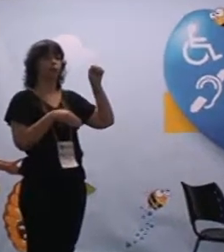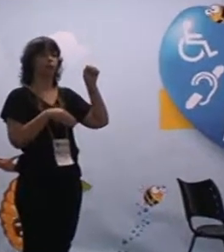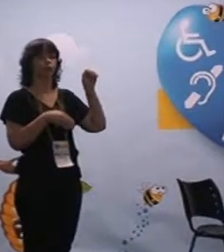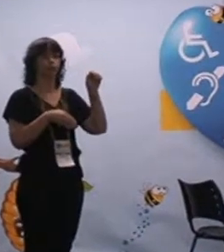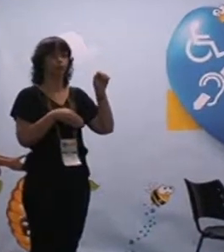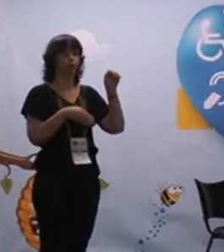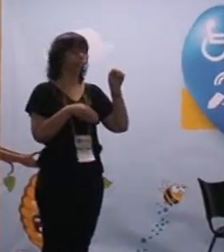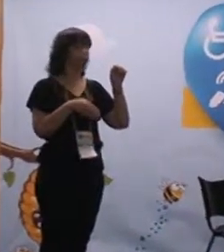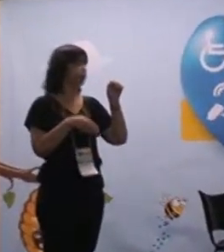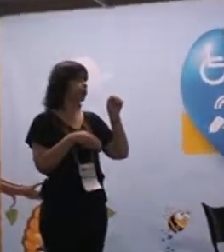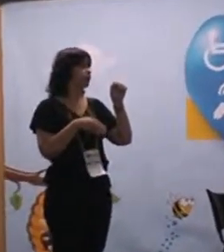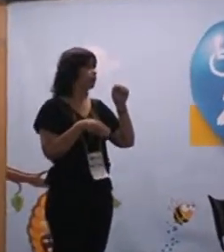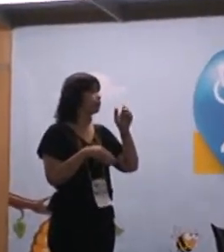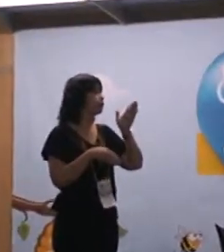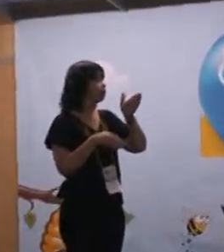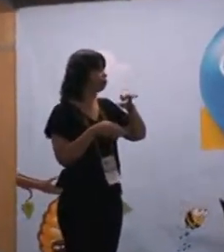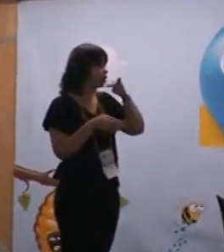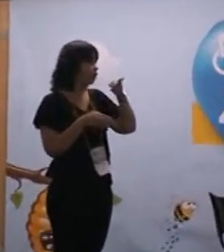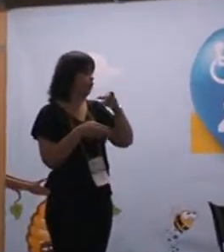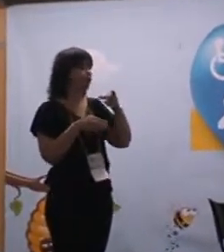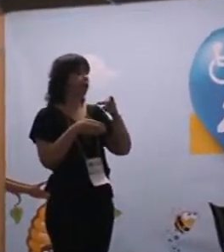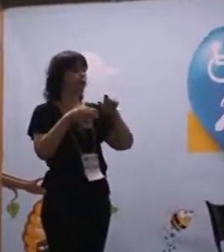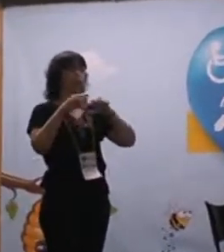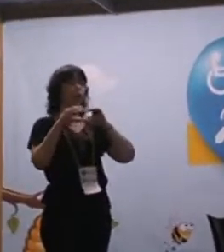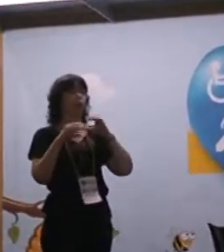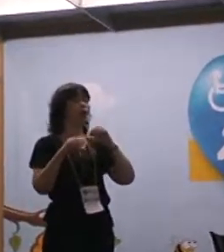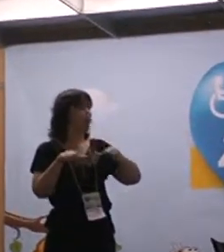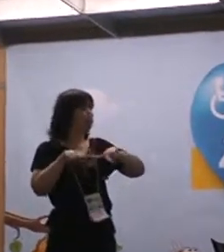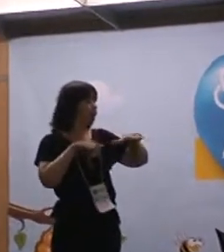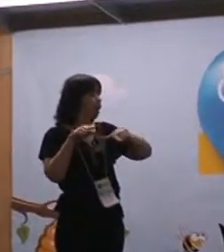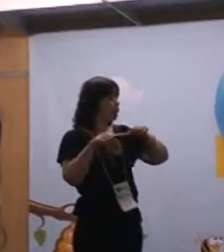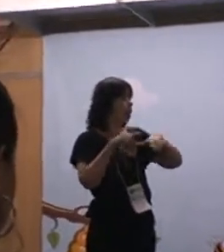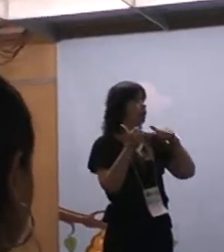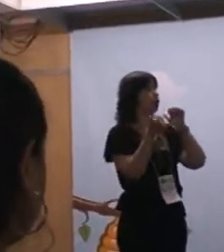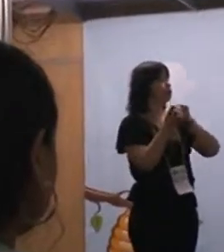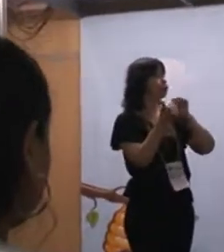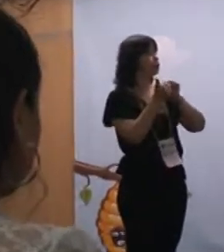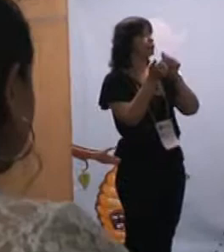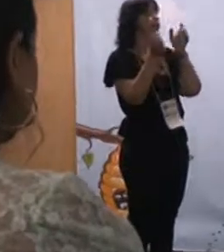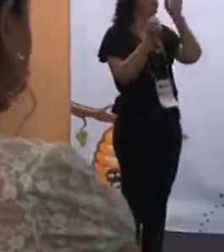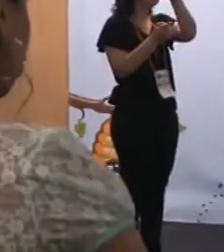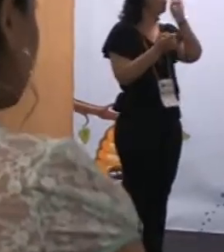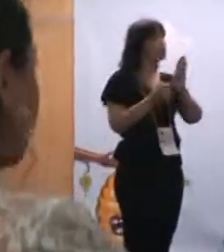como eu disse, presidente do Conselho Deliberativo da Brasca, Associação Brasileira de Estudos Certos,